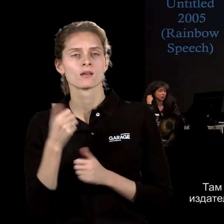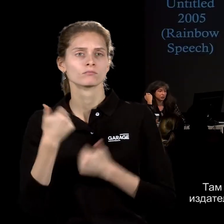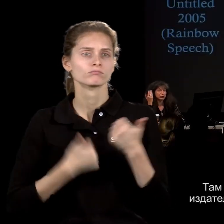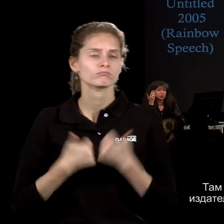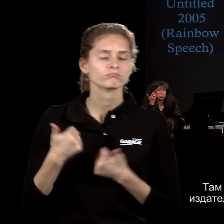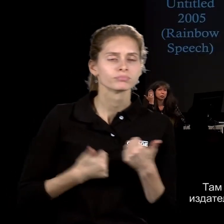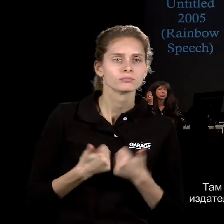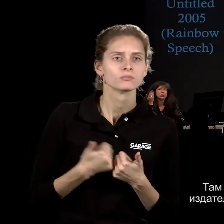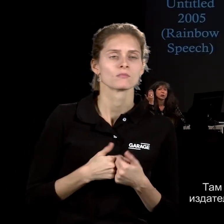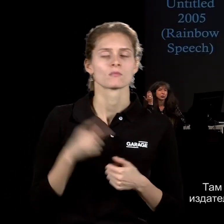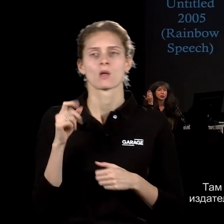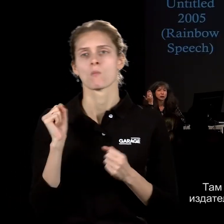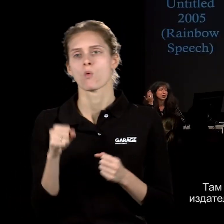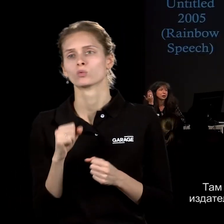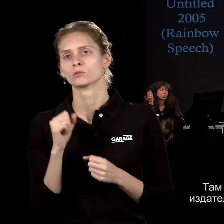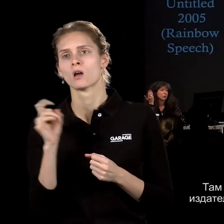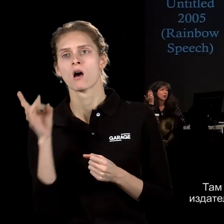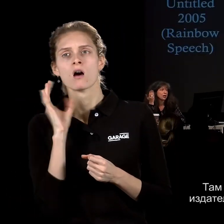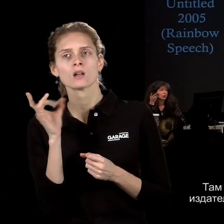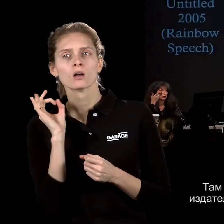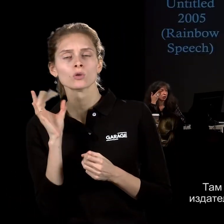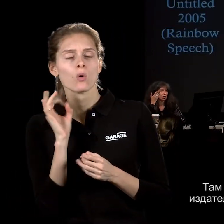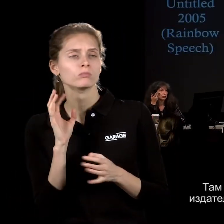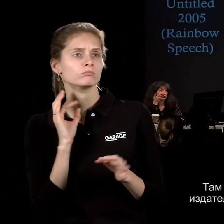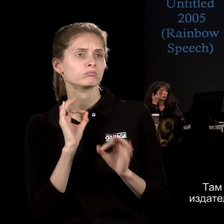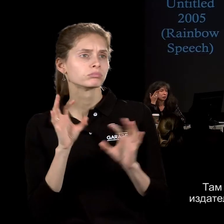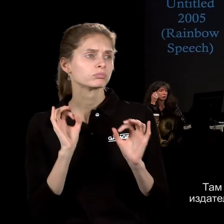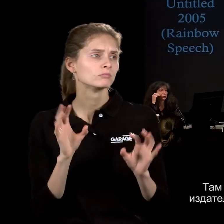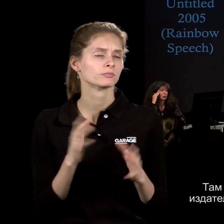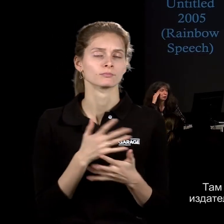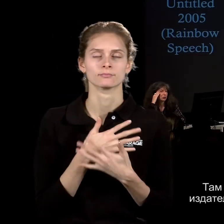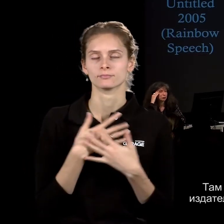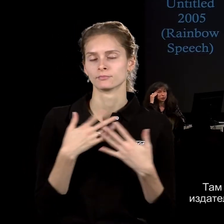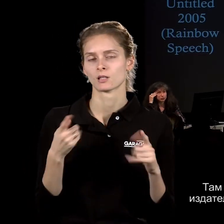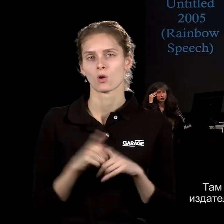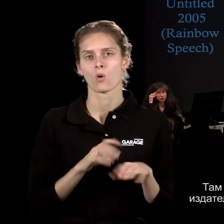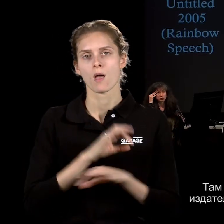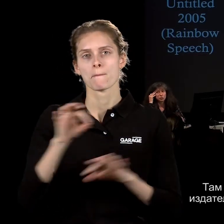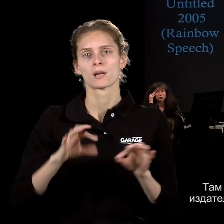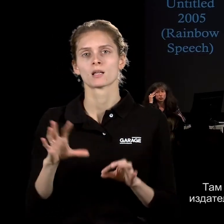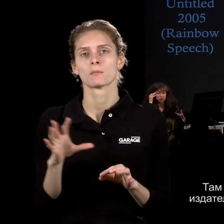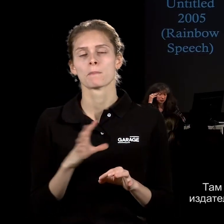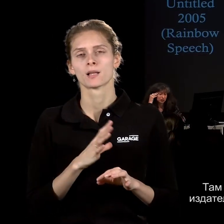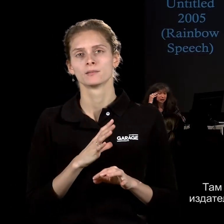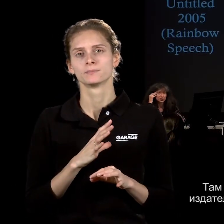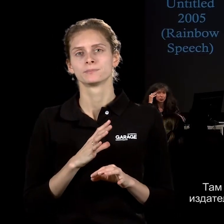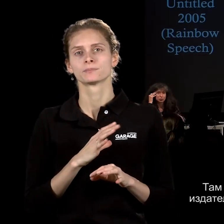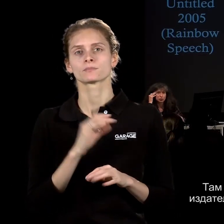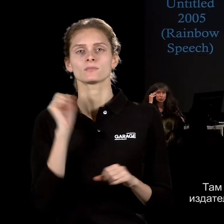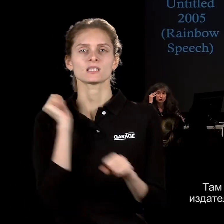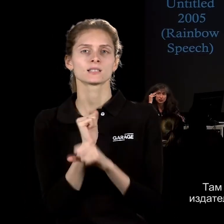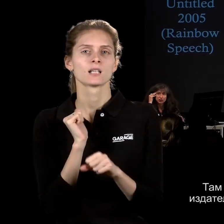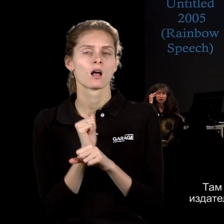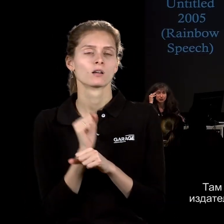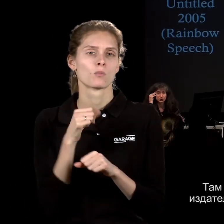устроить радиотрансляцию. И вот у него был такой проект, поскольку станция,